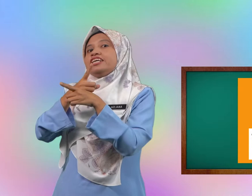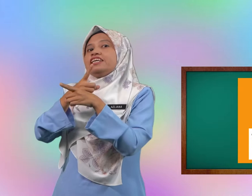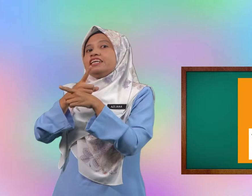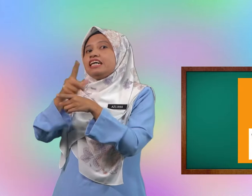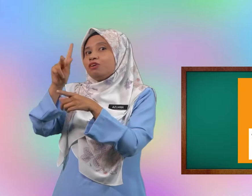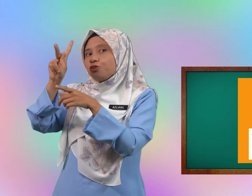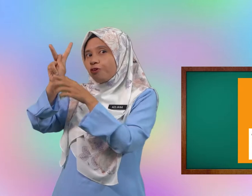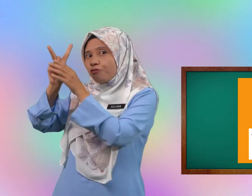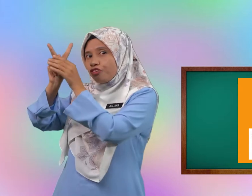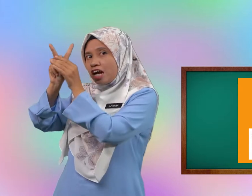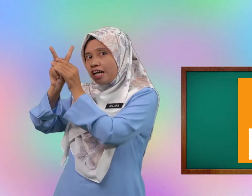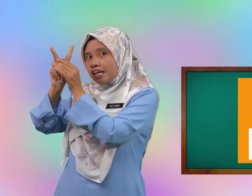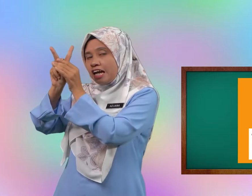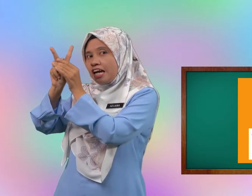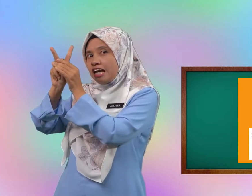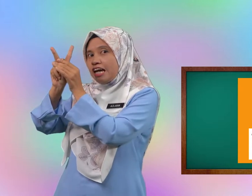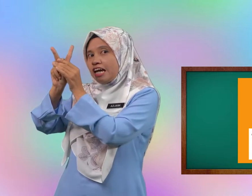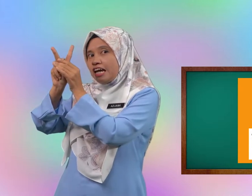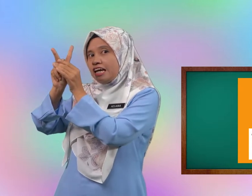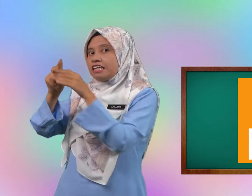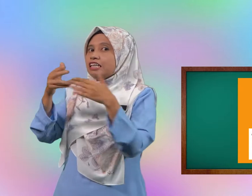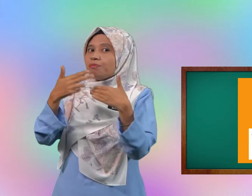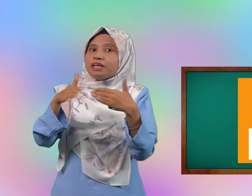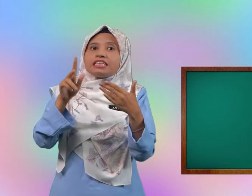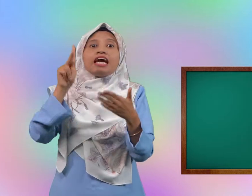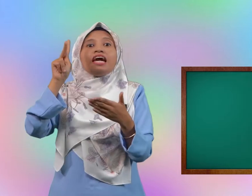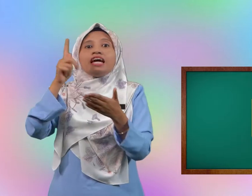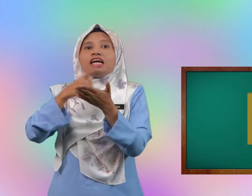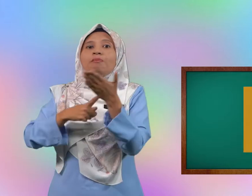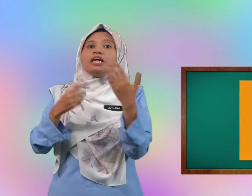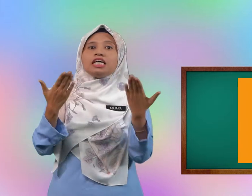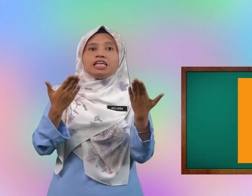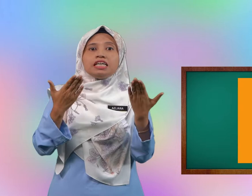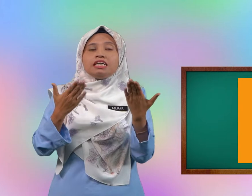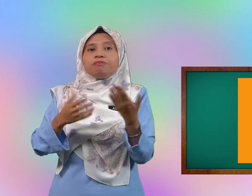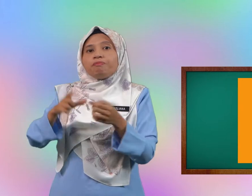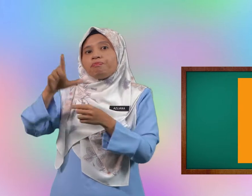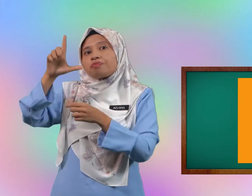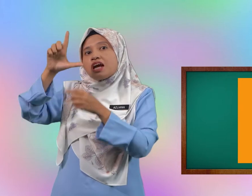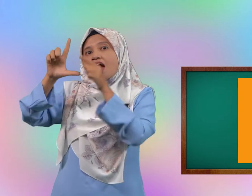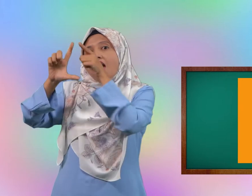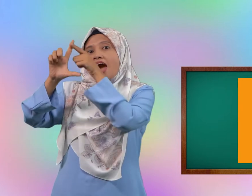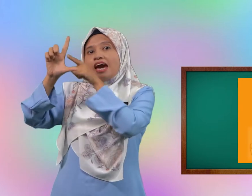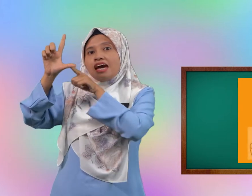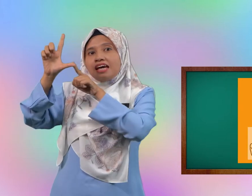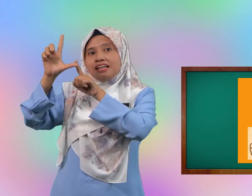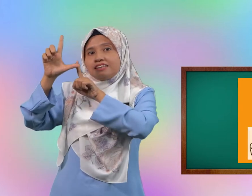huruf k lepas k apa l